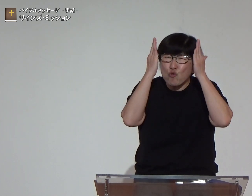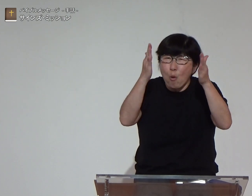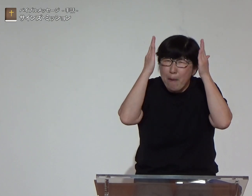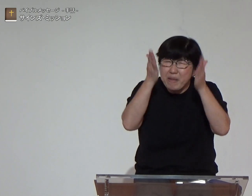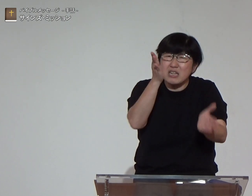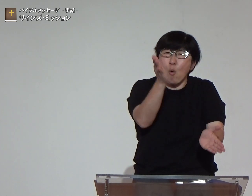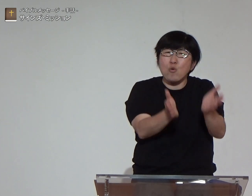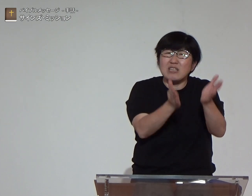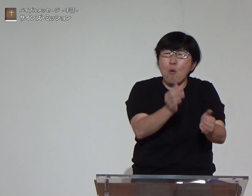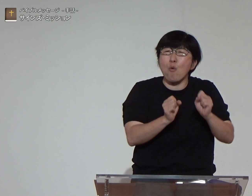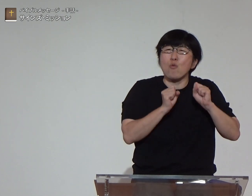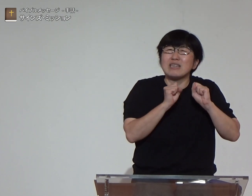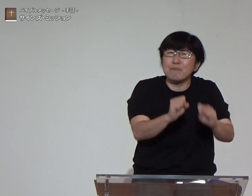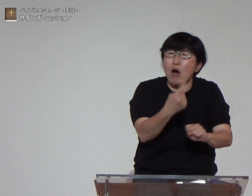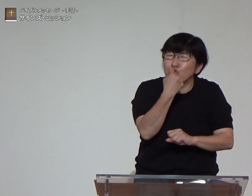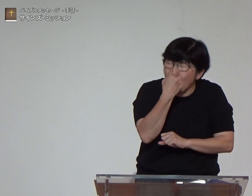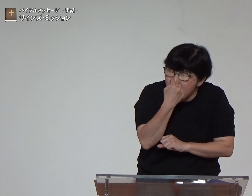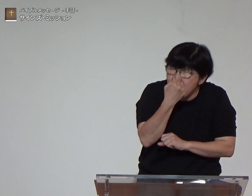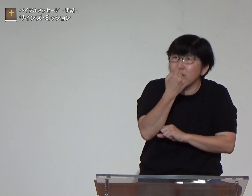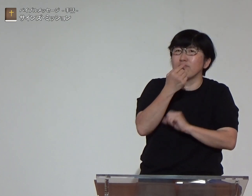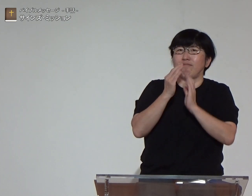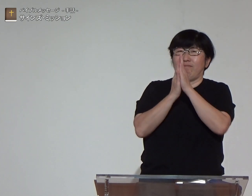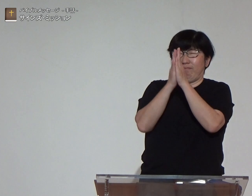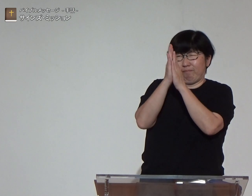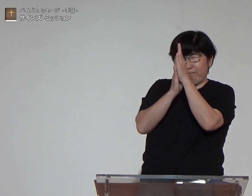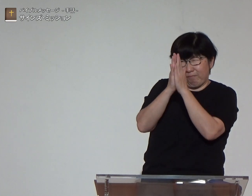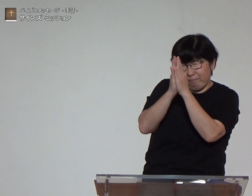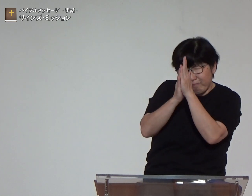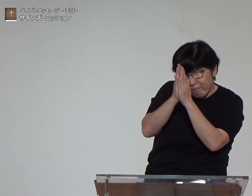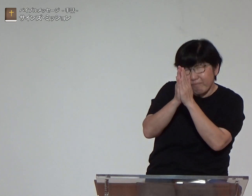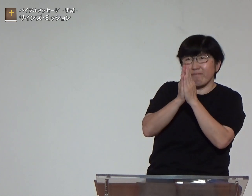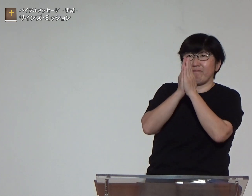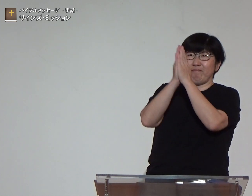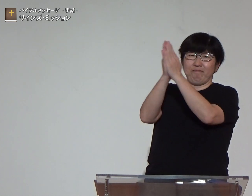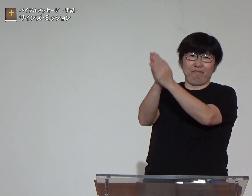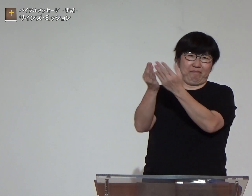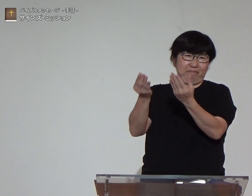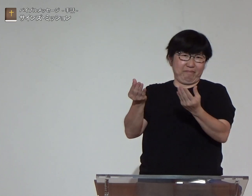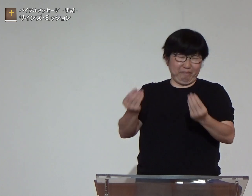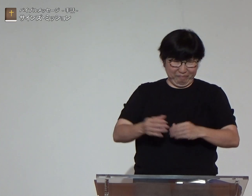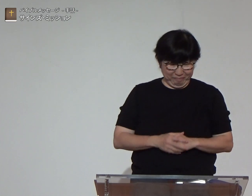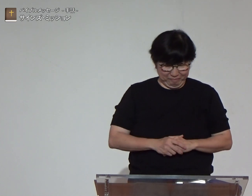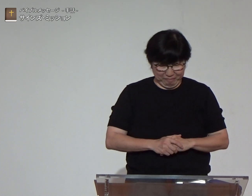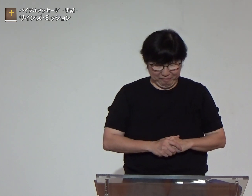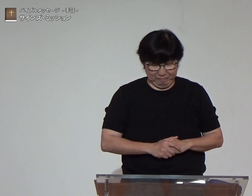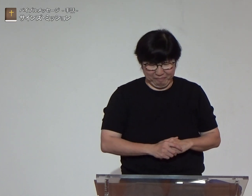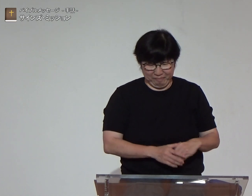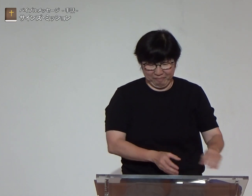お世話を一生懸命にしますのでどうかお願いしますと